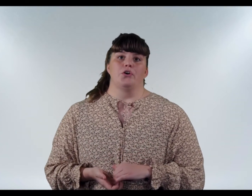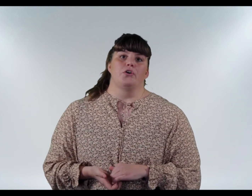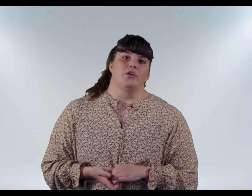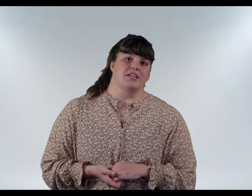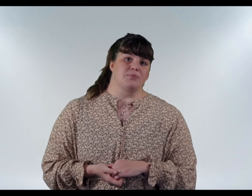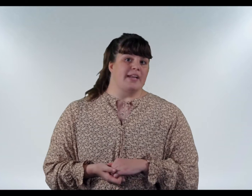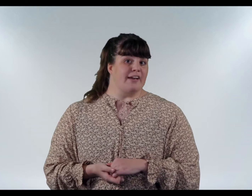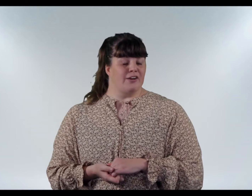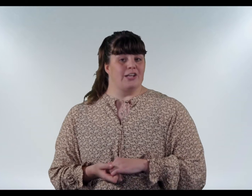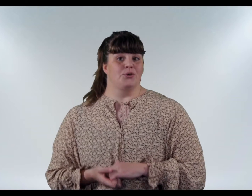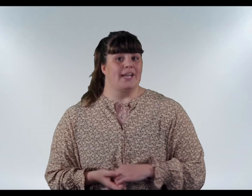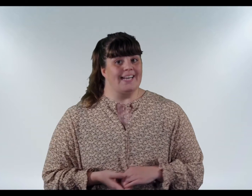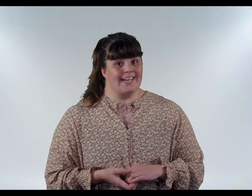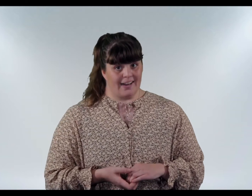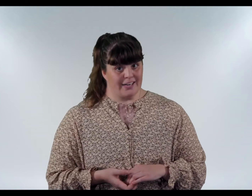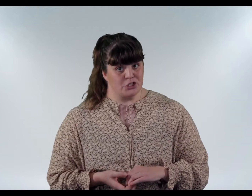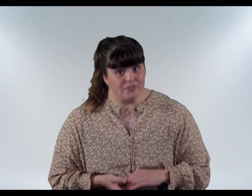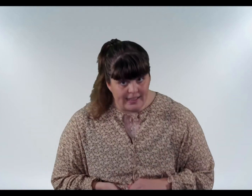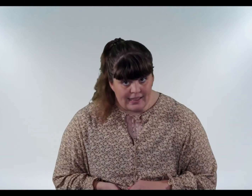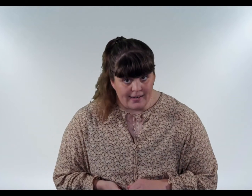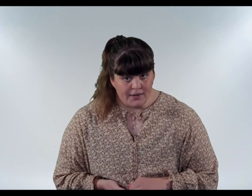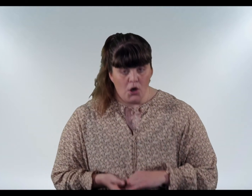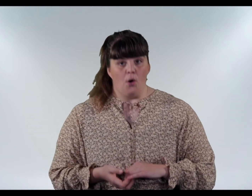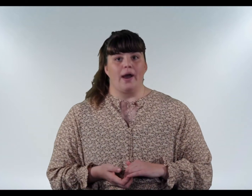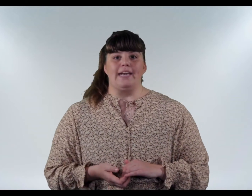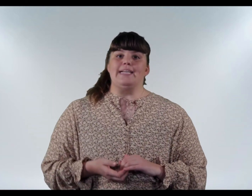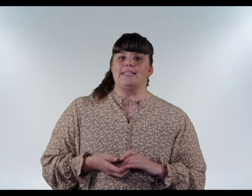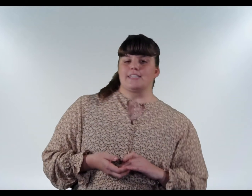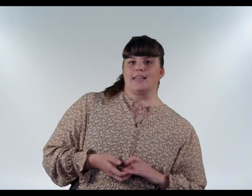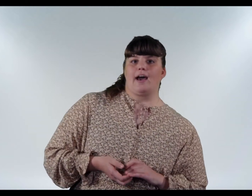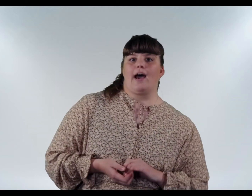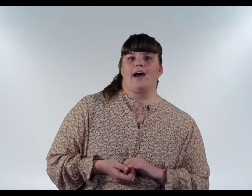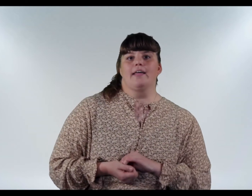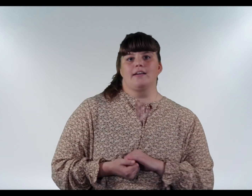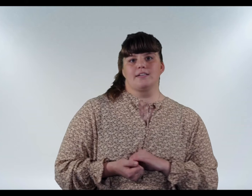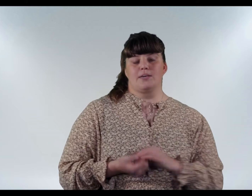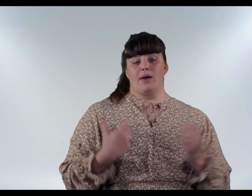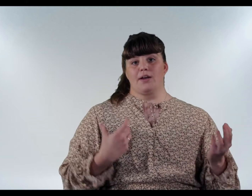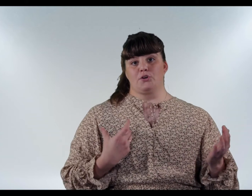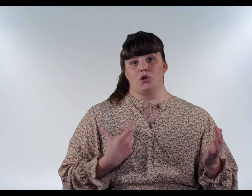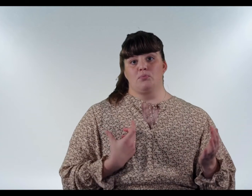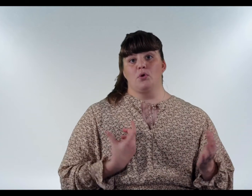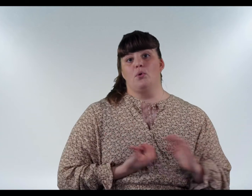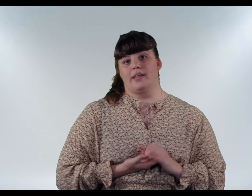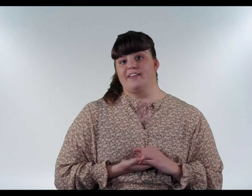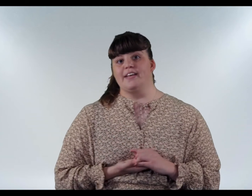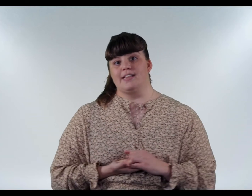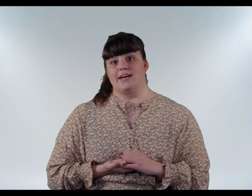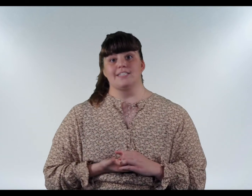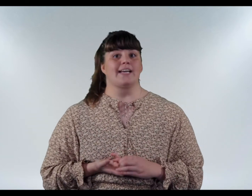Það sem að neikvæði leiðtói gerir líka er að hann svindlar og hann nýtir sér það að öðru kannski bakkarnu þó að þeir viti að hann sé að gera